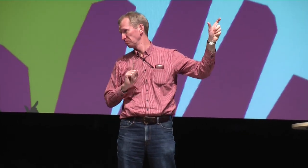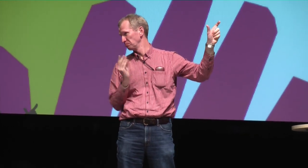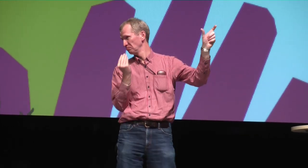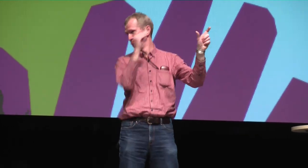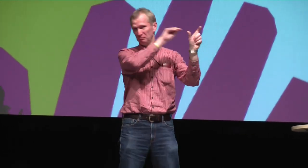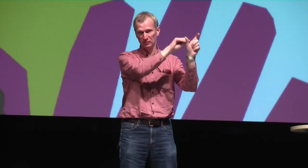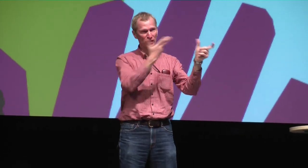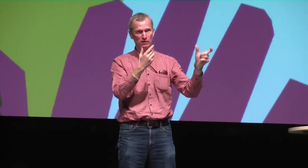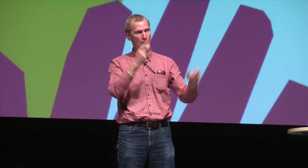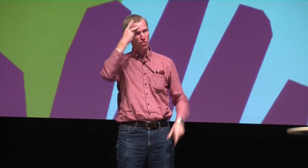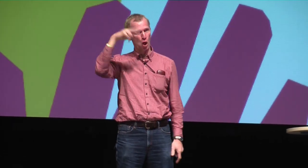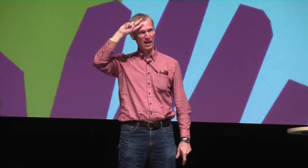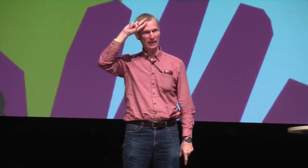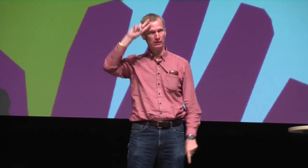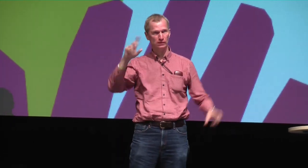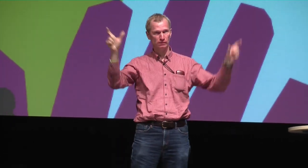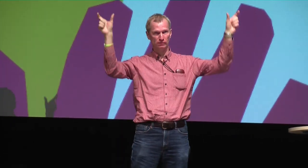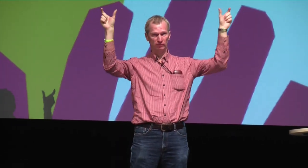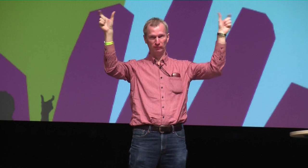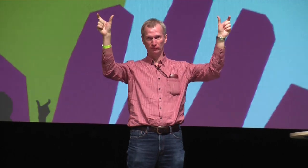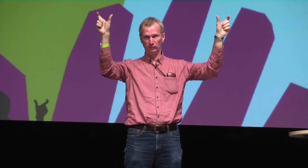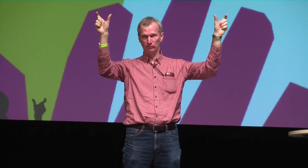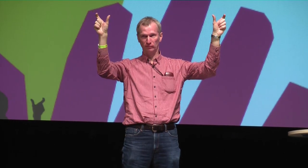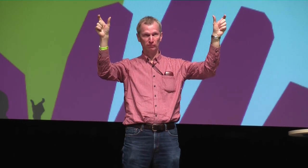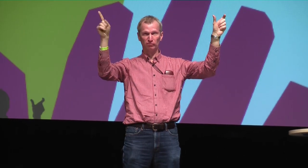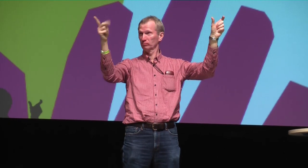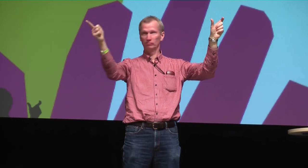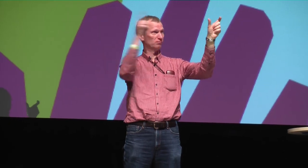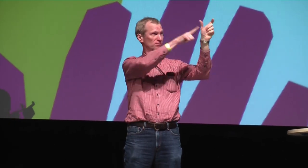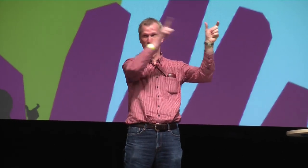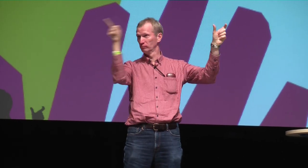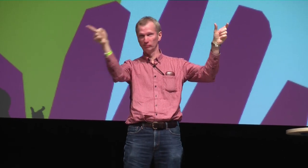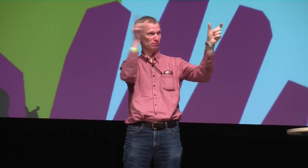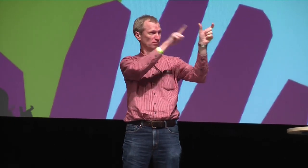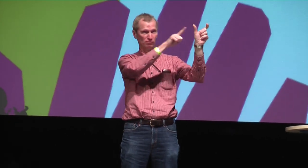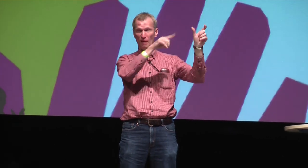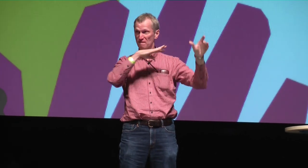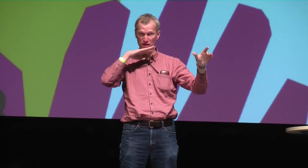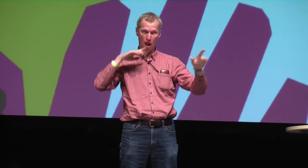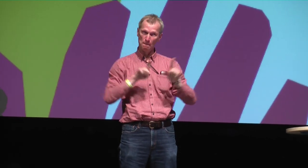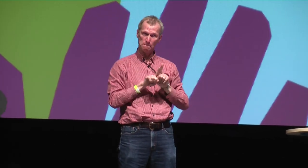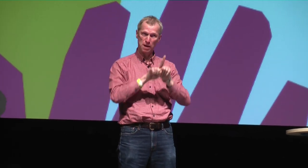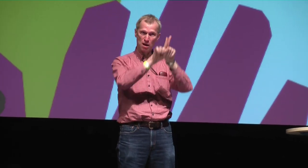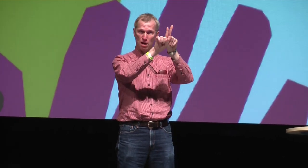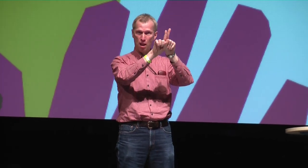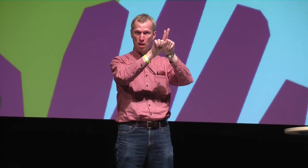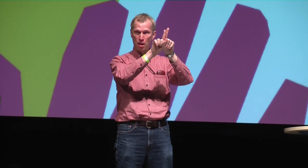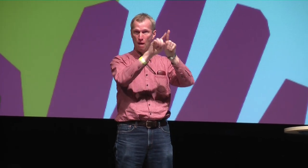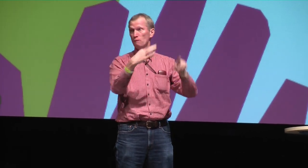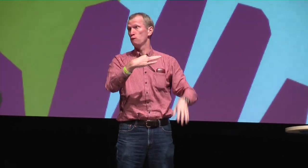können. Wenn ich, für mich ist halt ein ganz wichtiger Begriff bei Diversity, bei